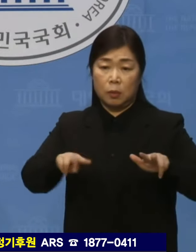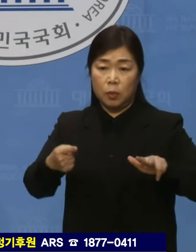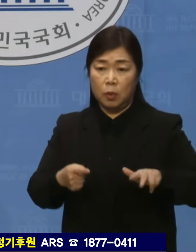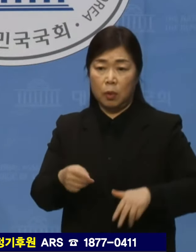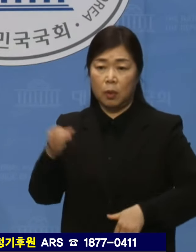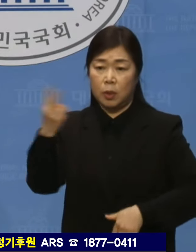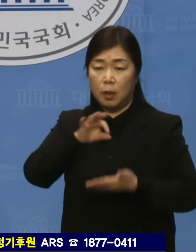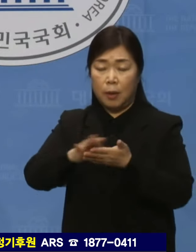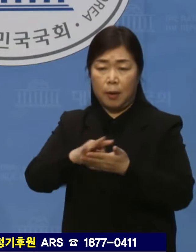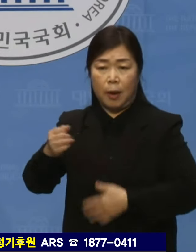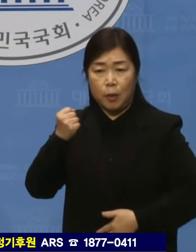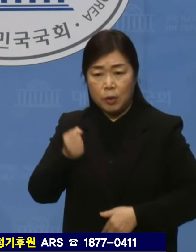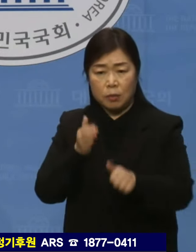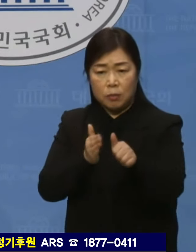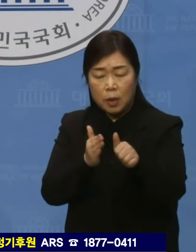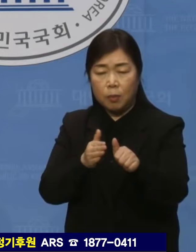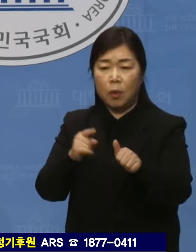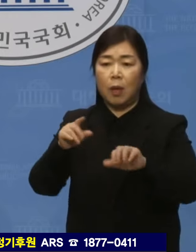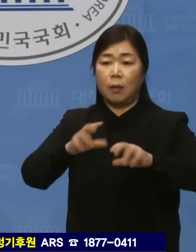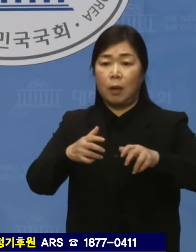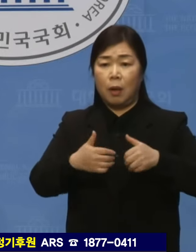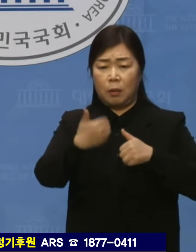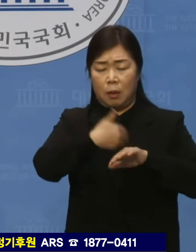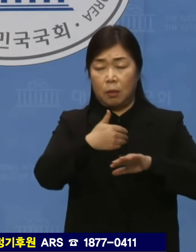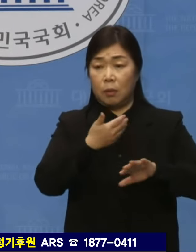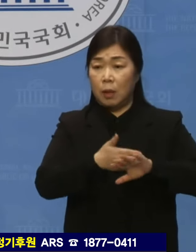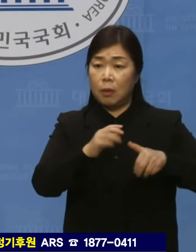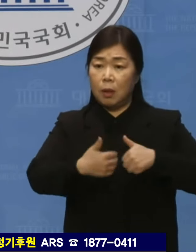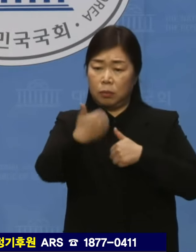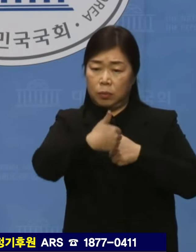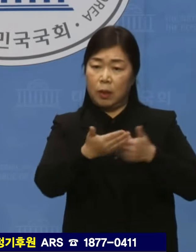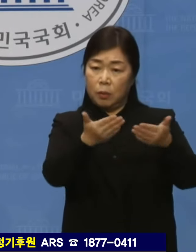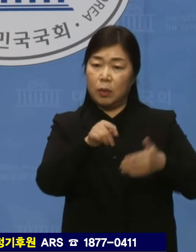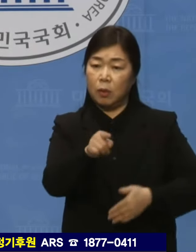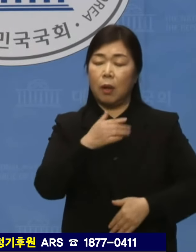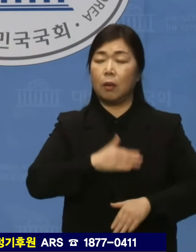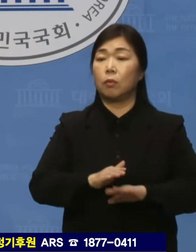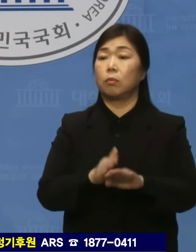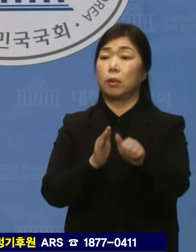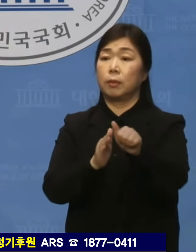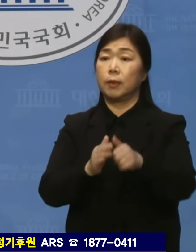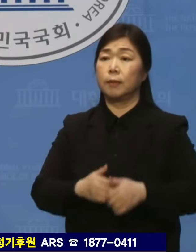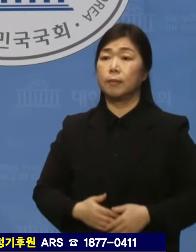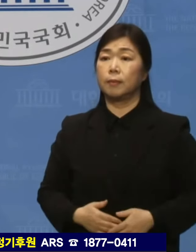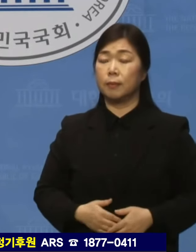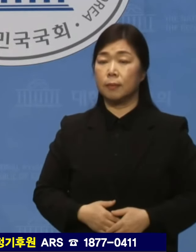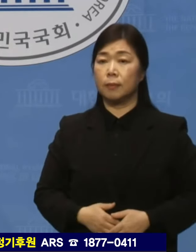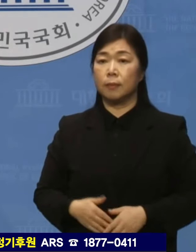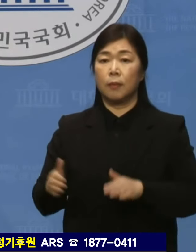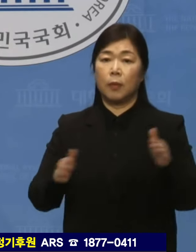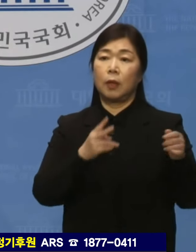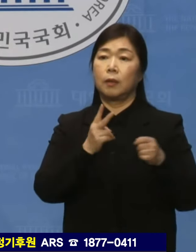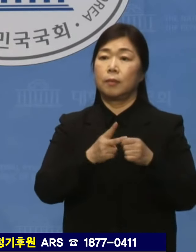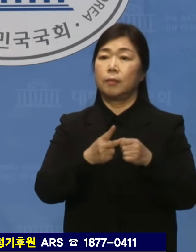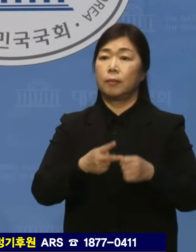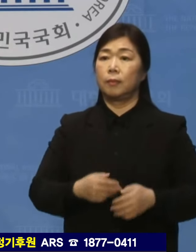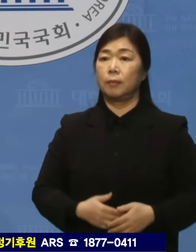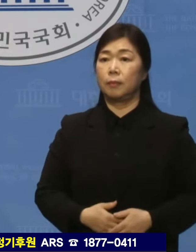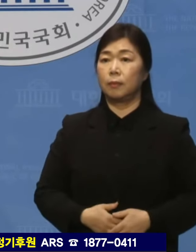아리백 청구서는 날아오고 있다는 사실을 명심하기 바랍니다. 두 번째입니다.